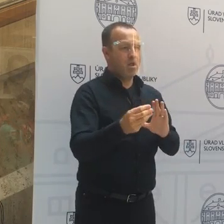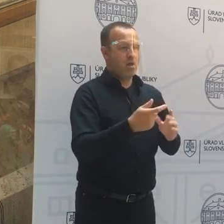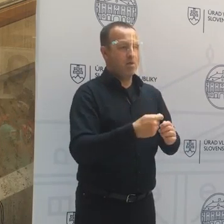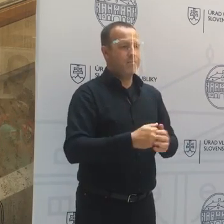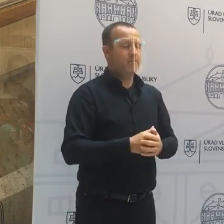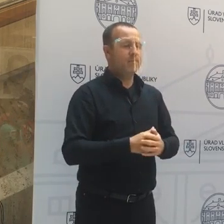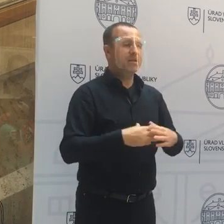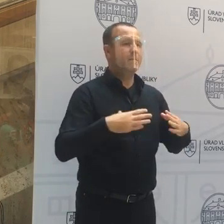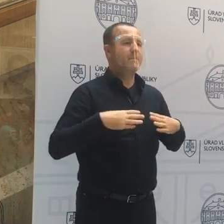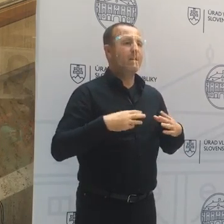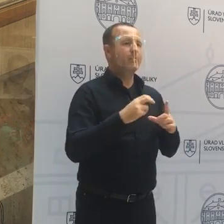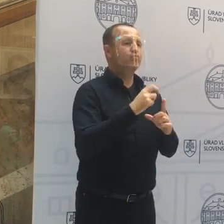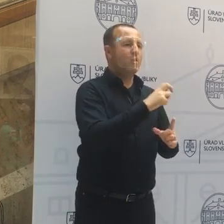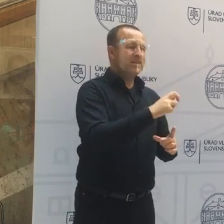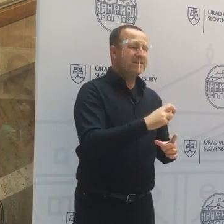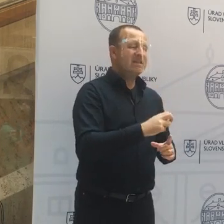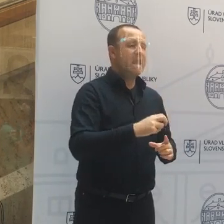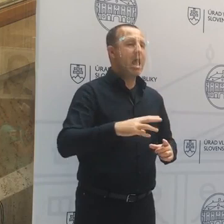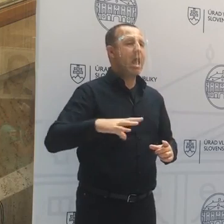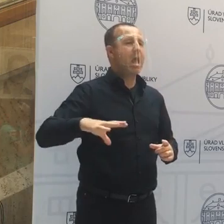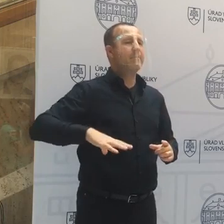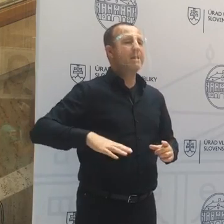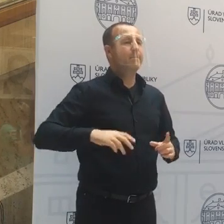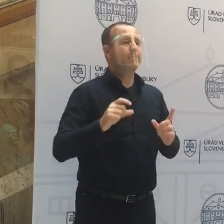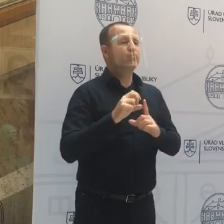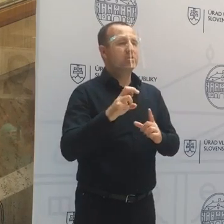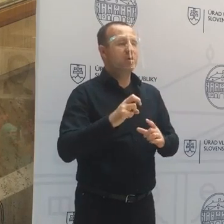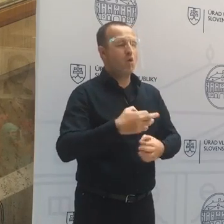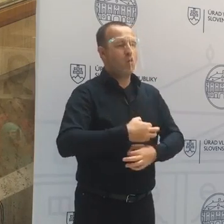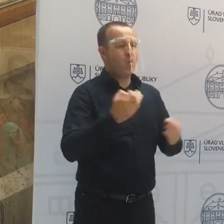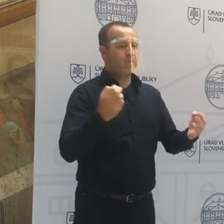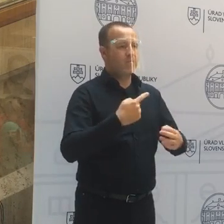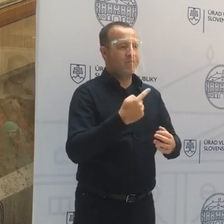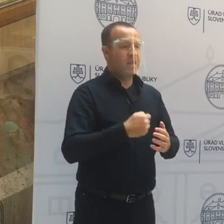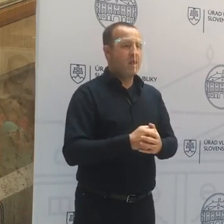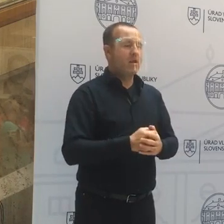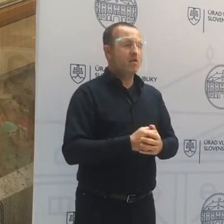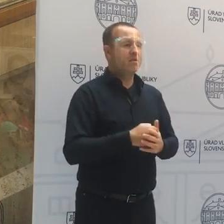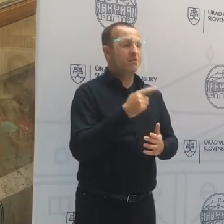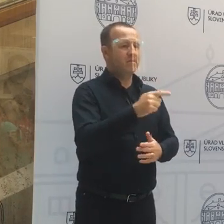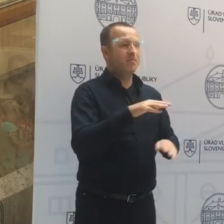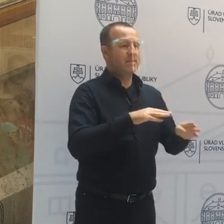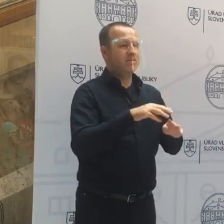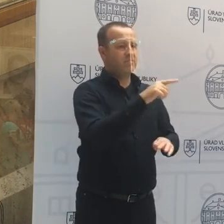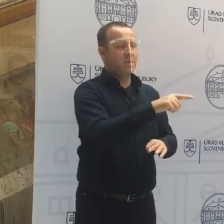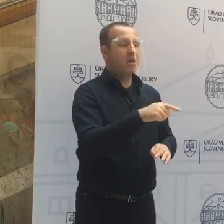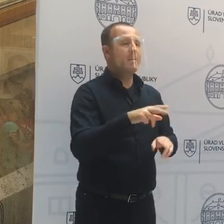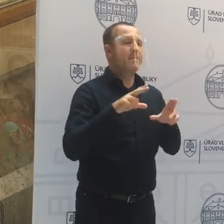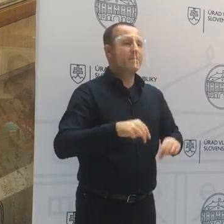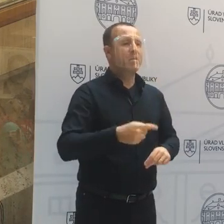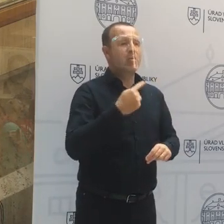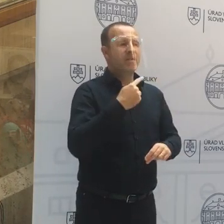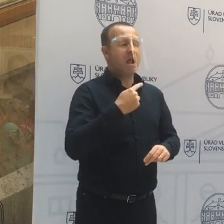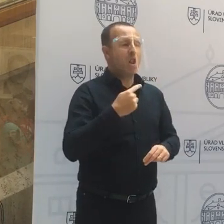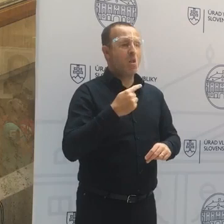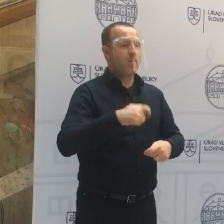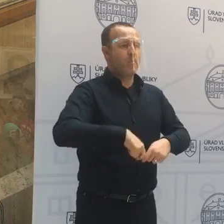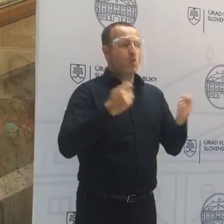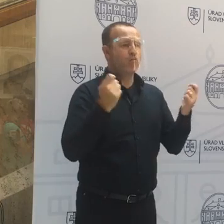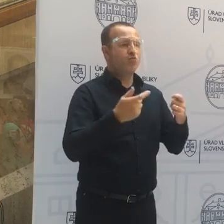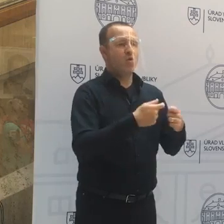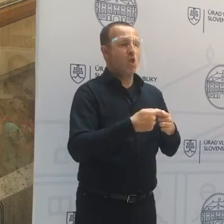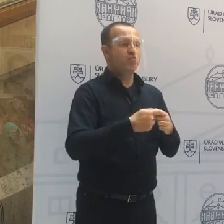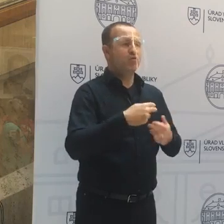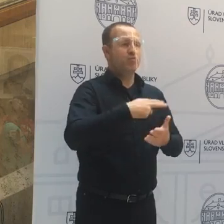Pčolinský a pani Pčolinská otvorene povedali, že budú proti ministrovi. Premiér už povedal, že to bude porušenie koaličnej zmluvy, že to bude mať následky.